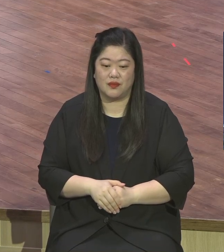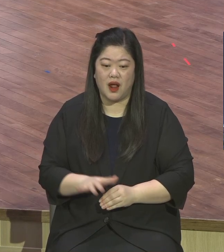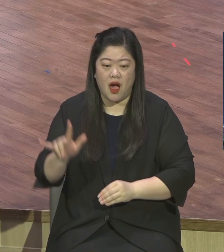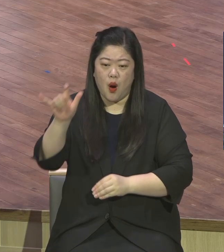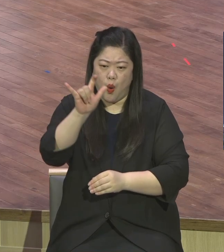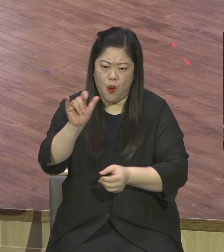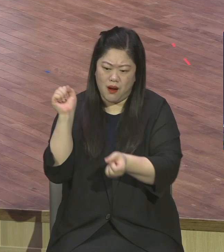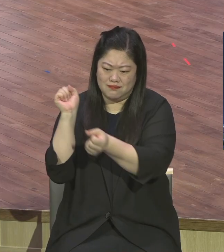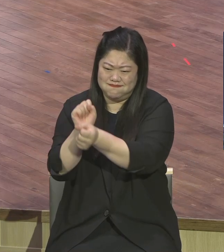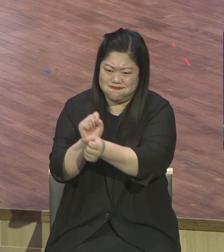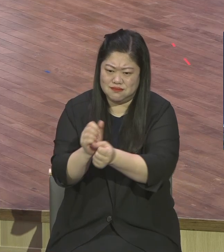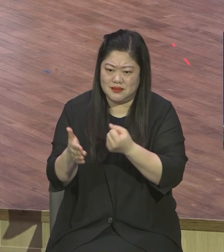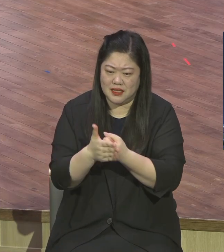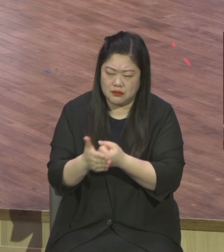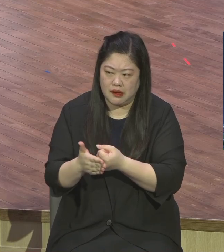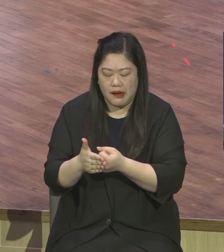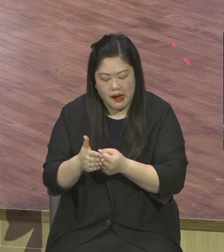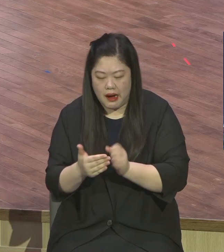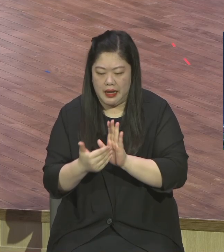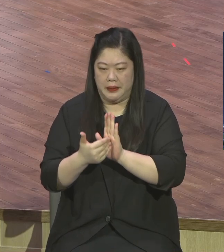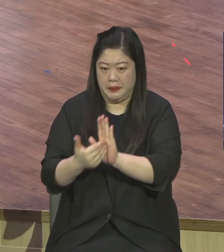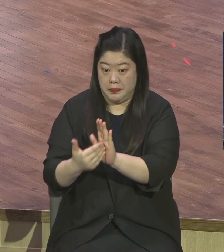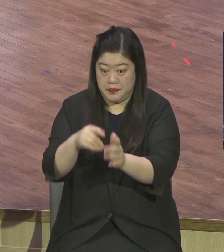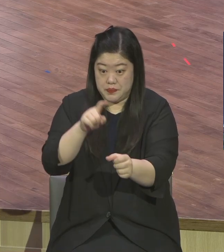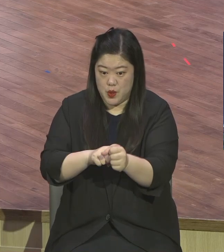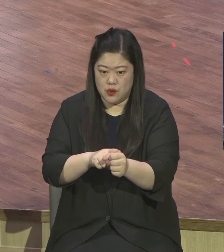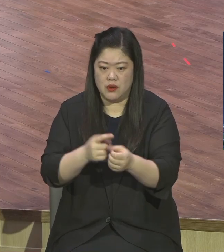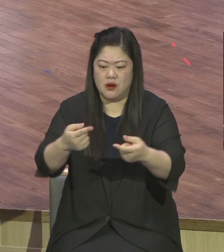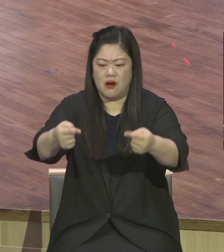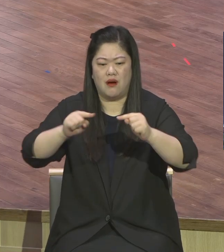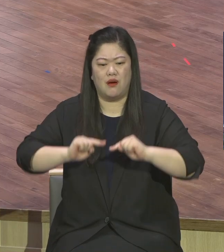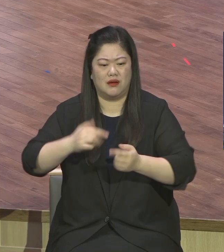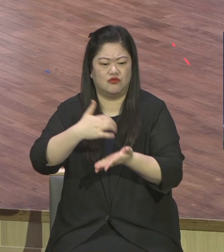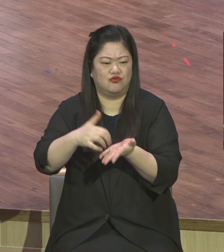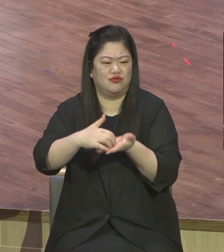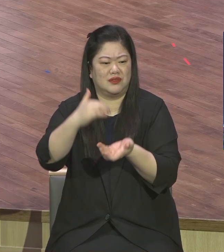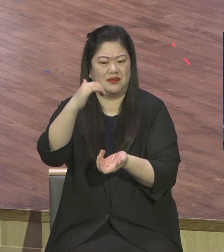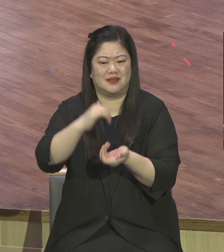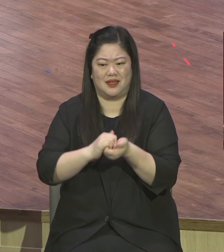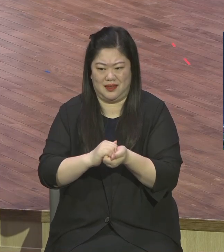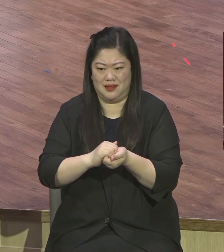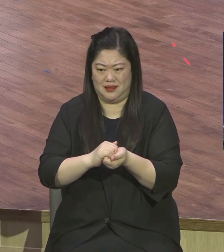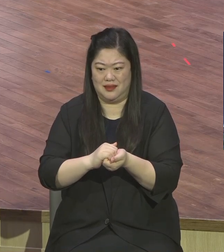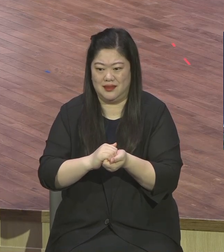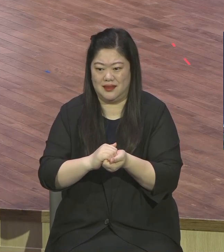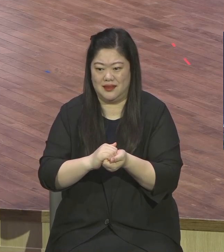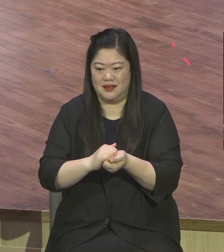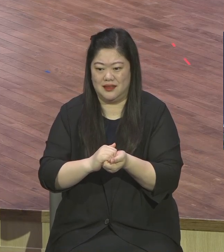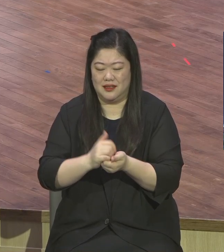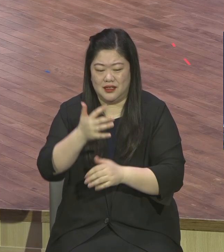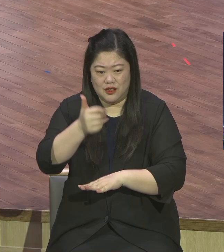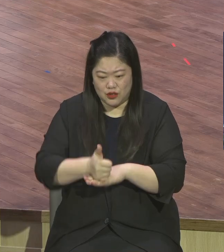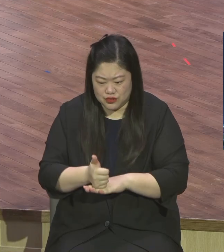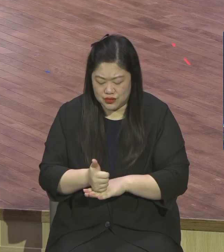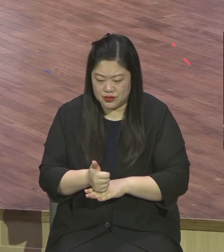있으니까 온라인으로 이렇게 우리가 새가족을 우리가 초청을